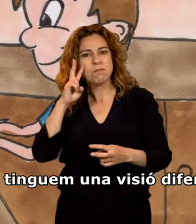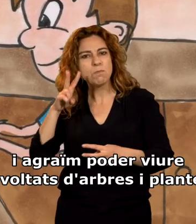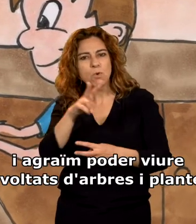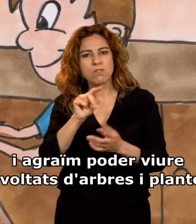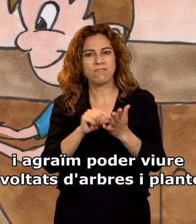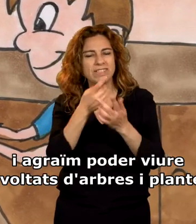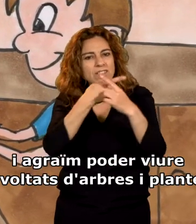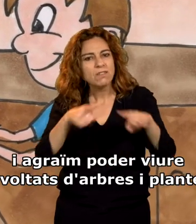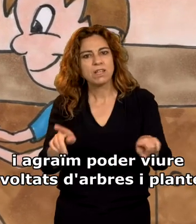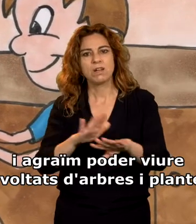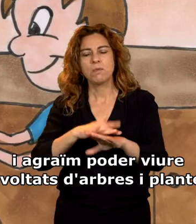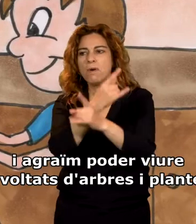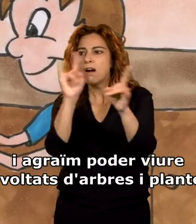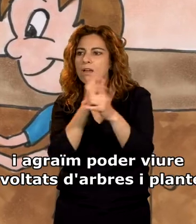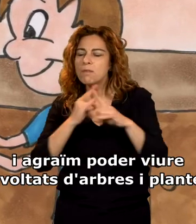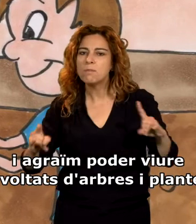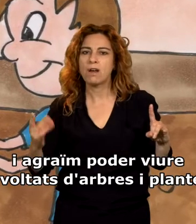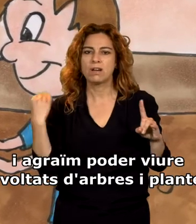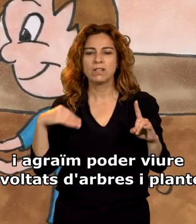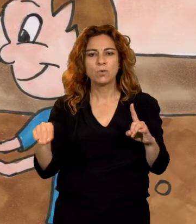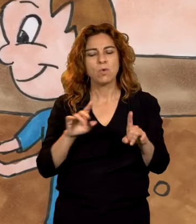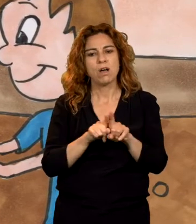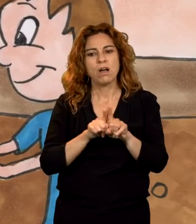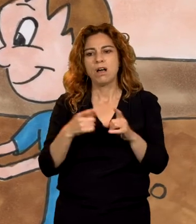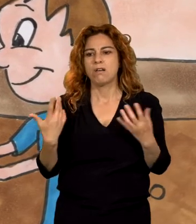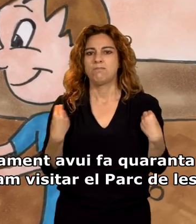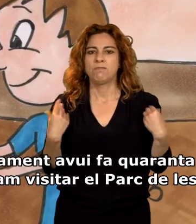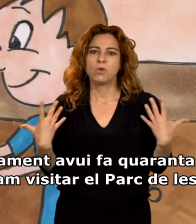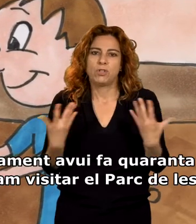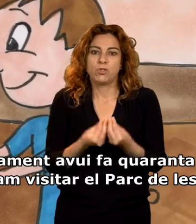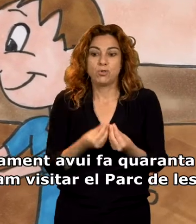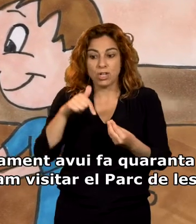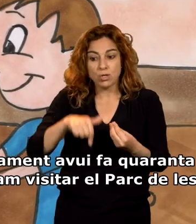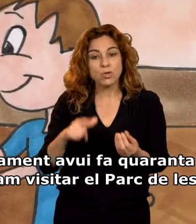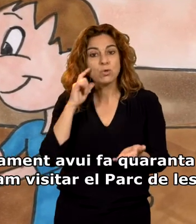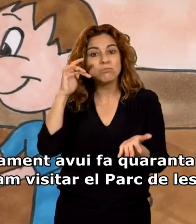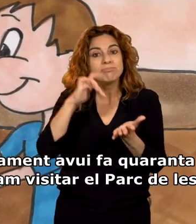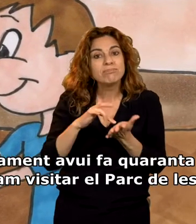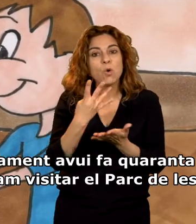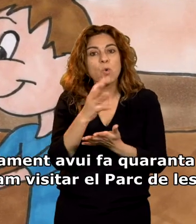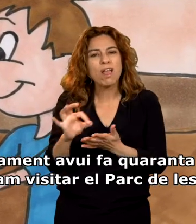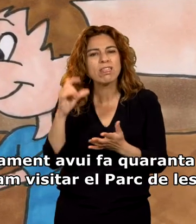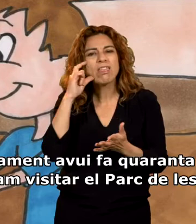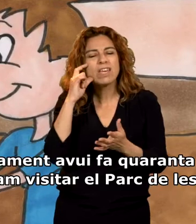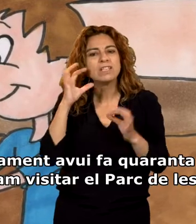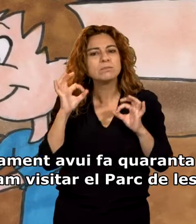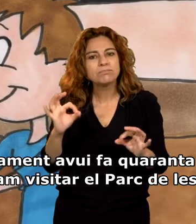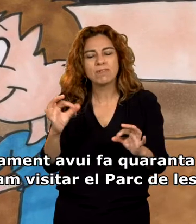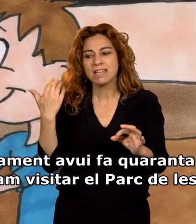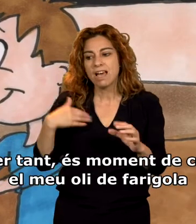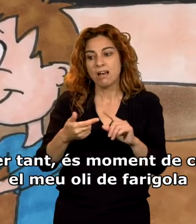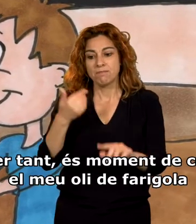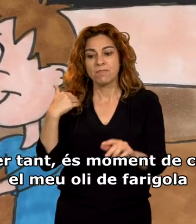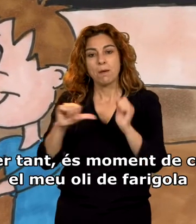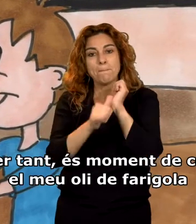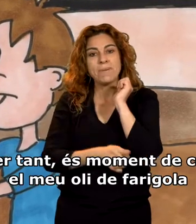diferent i agraïm poder viure envoltats d'arbres i plantes. Justament avui fa 40 dies que vam visitar el Parc de les Olors